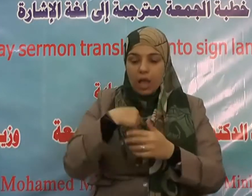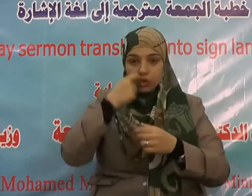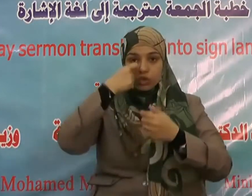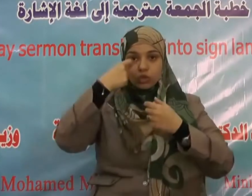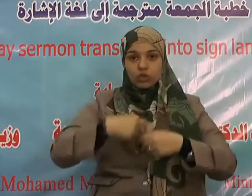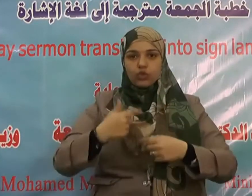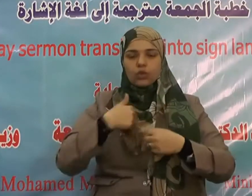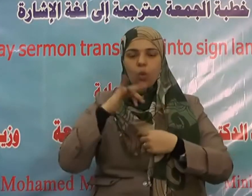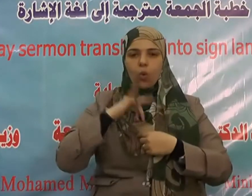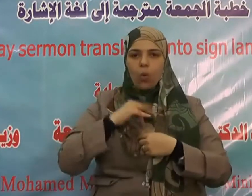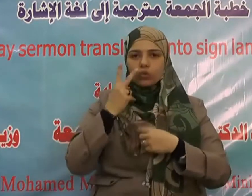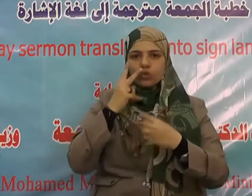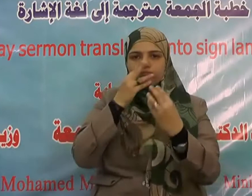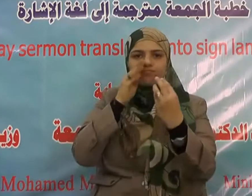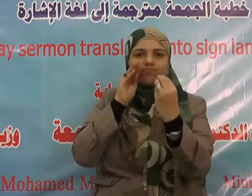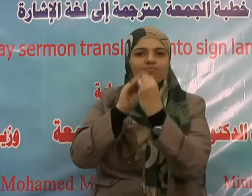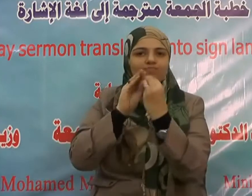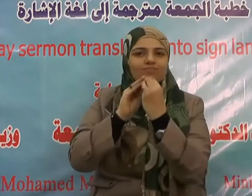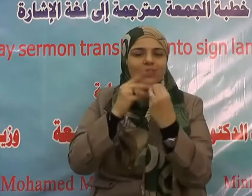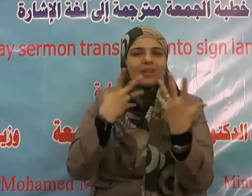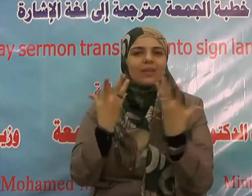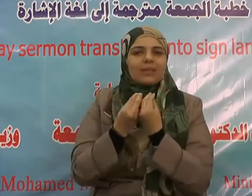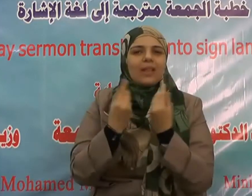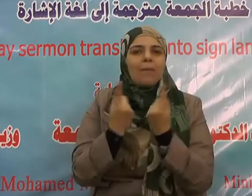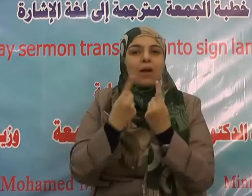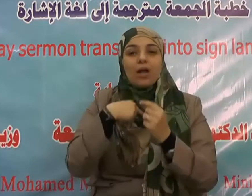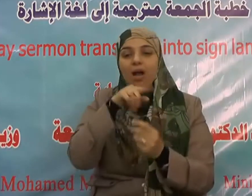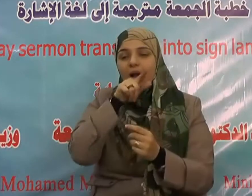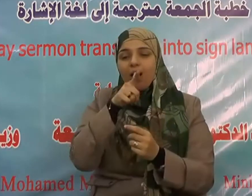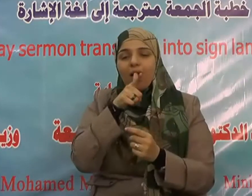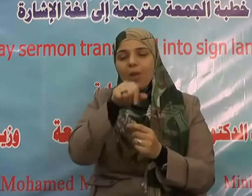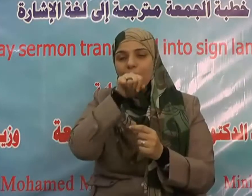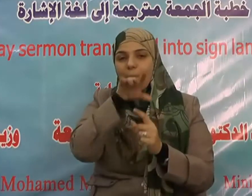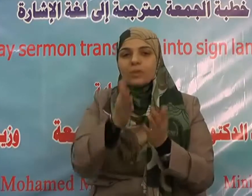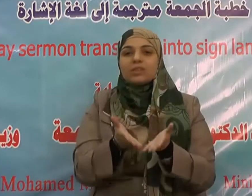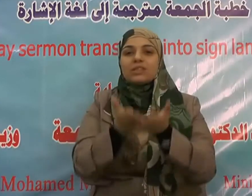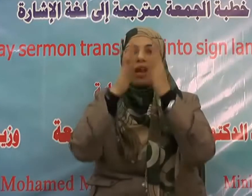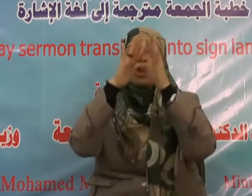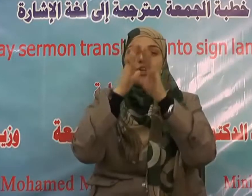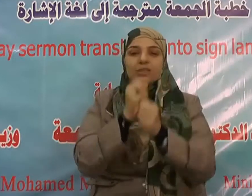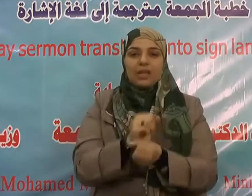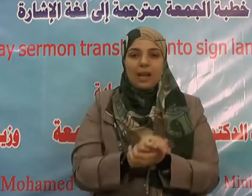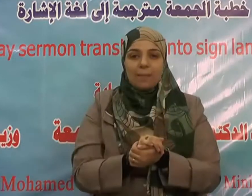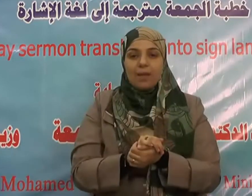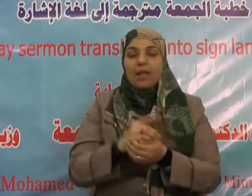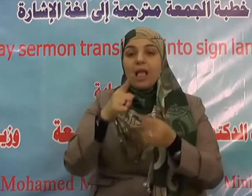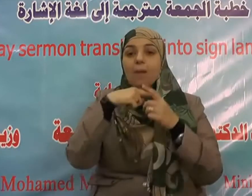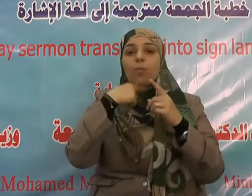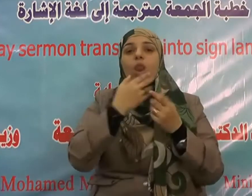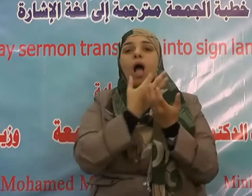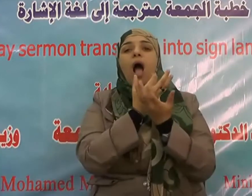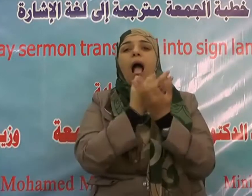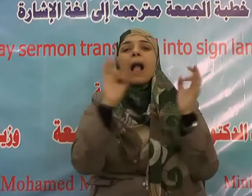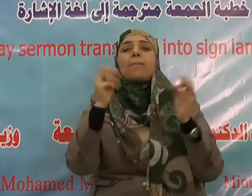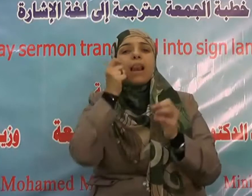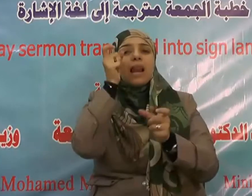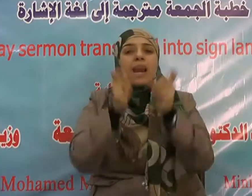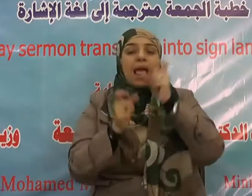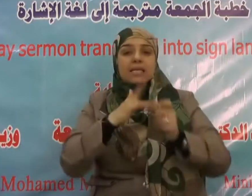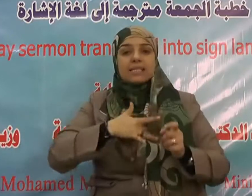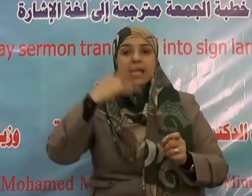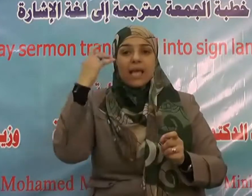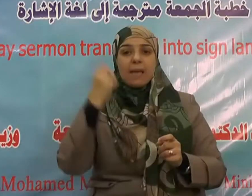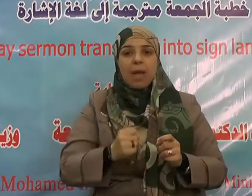الاعتداء عليهم حتى ولو كانوا غير مسلمين يقول صلى الله عليه